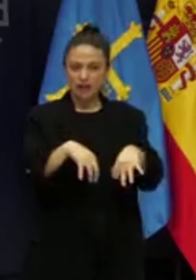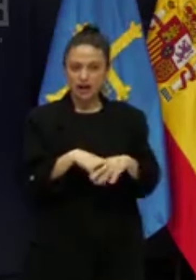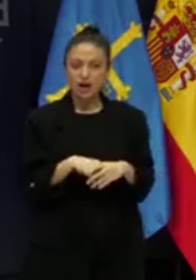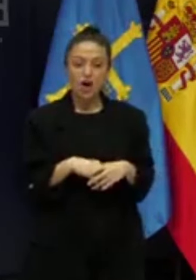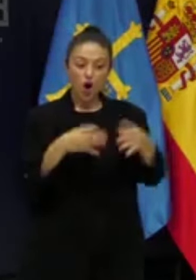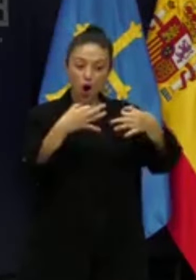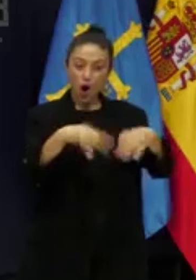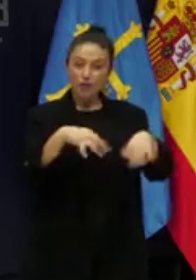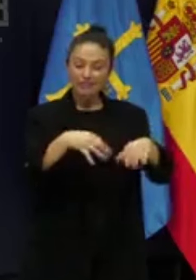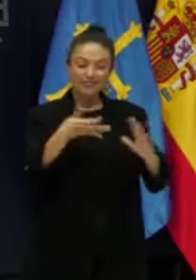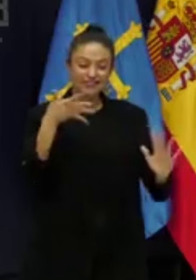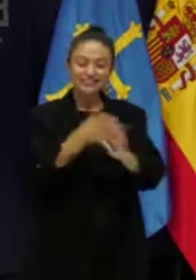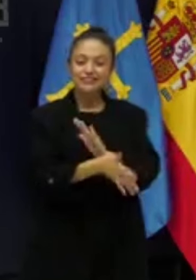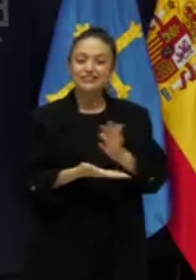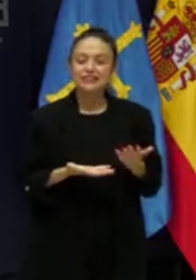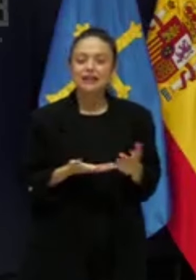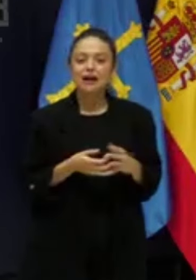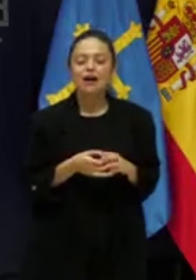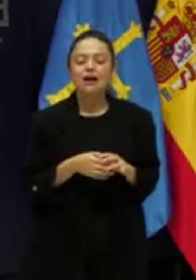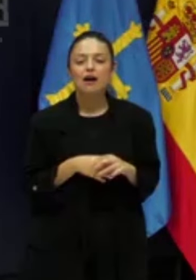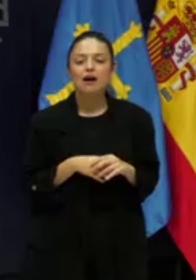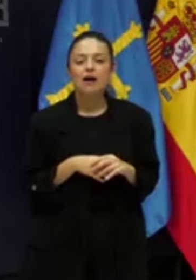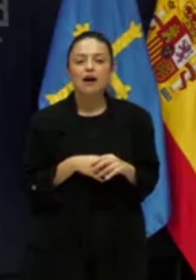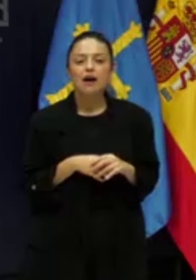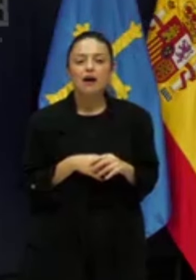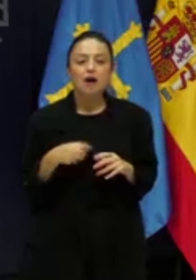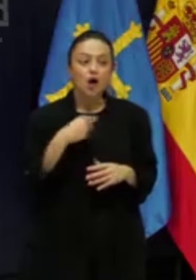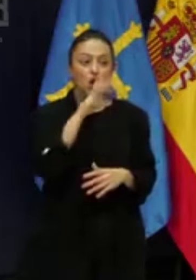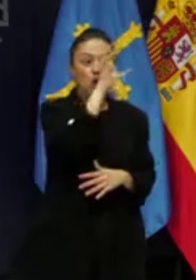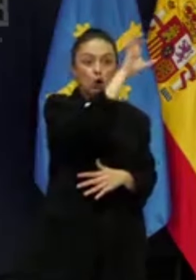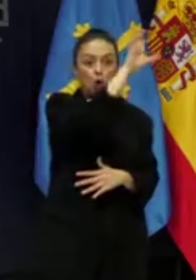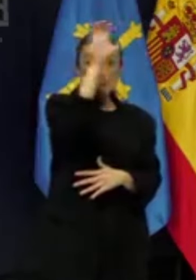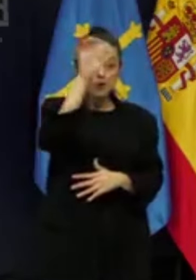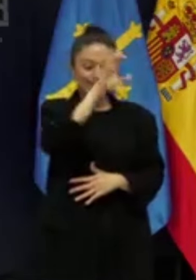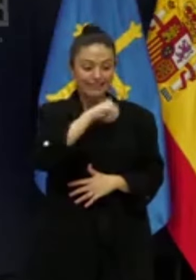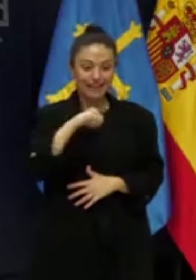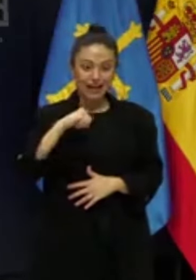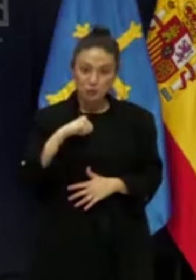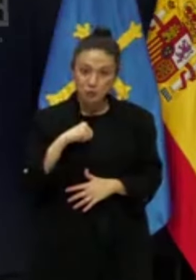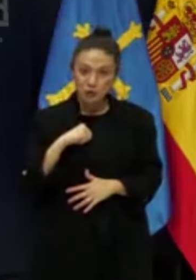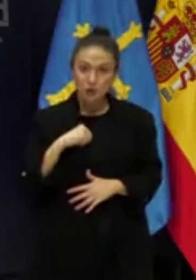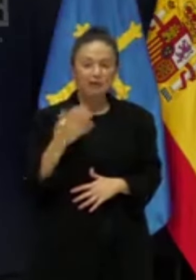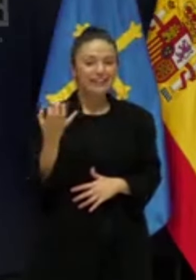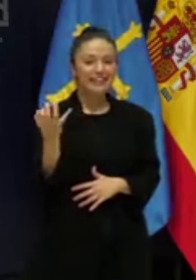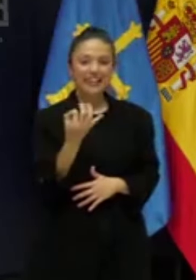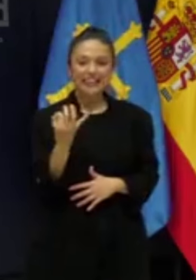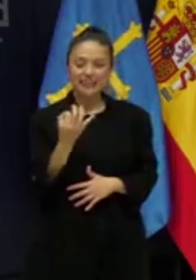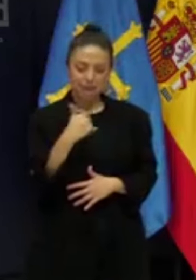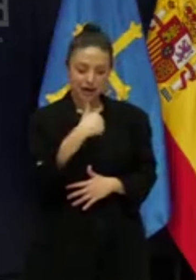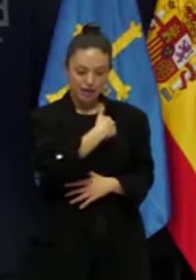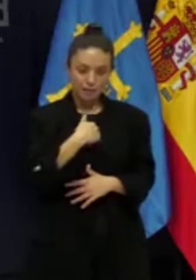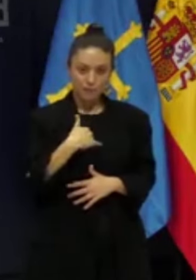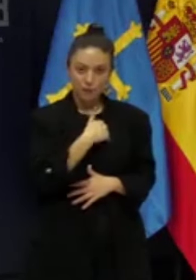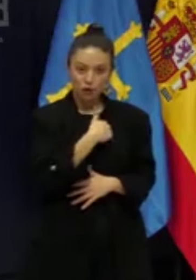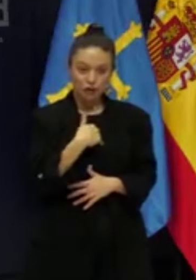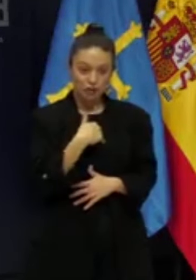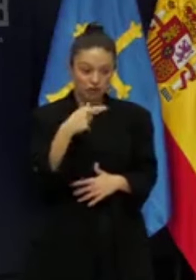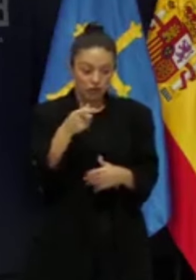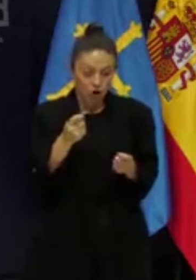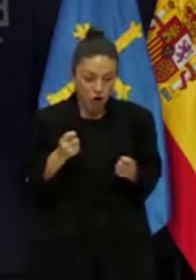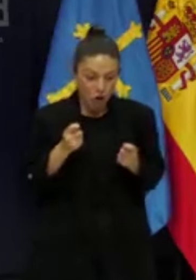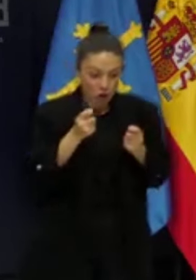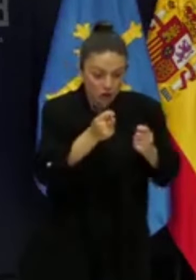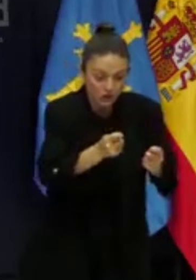La ordinalidad lo que viene a decir es que lo que reciban las comunidades autónomas tenga que ser en la misma posición en la que aportan al sistema de